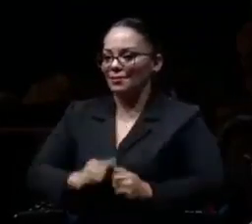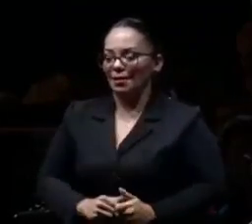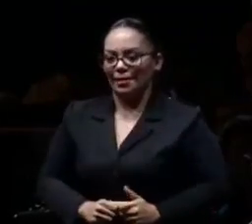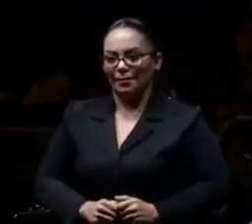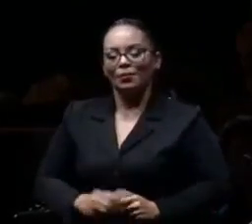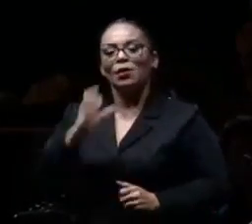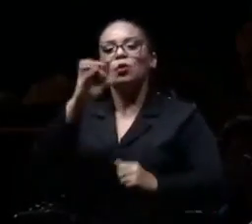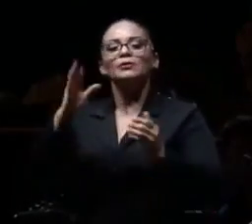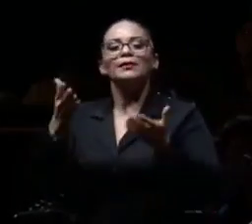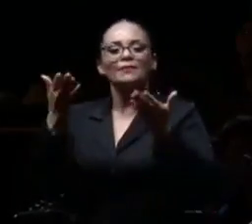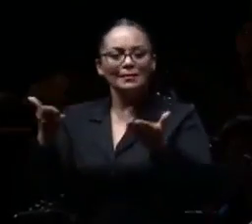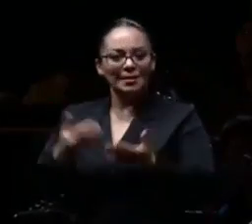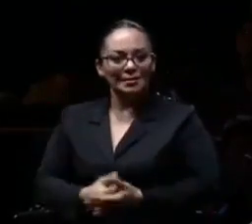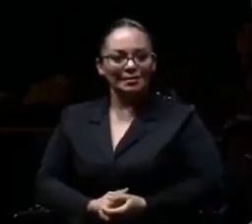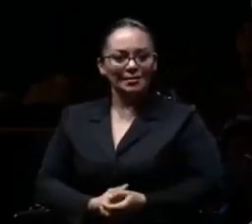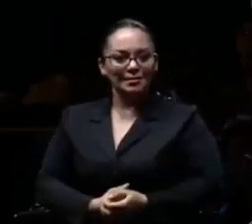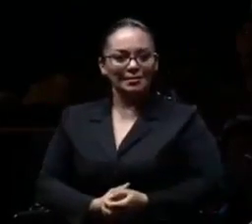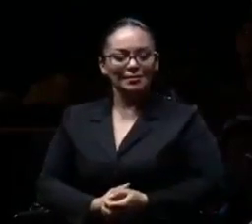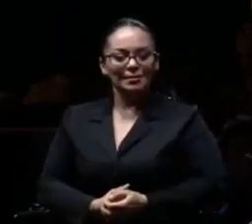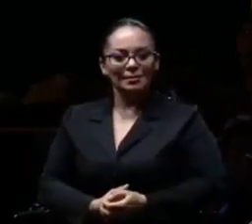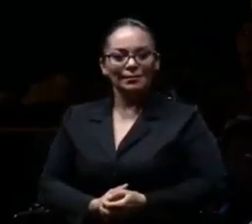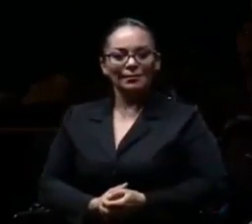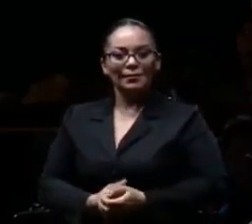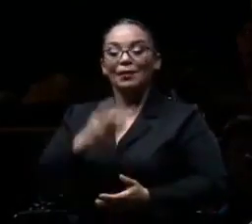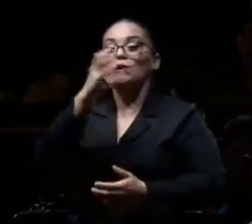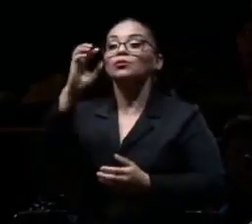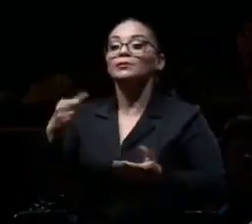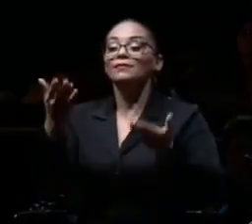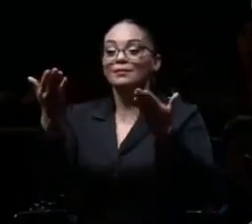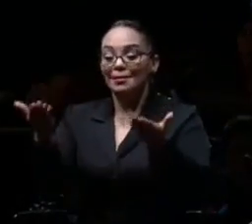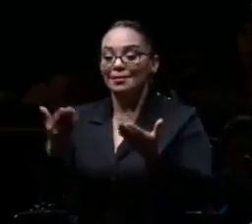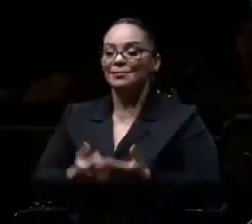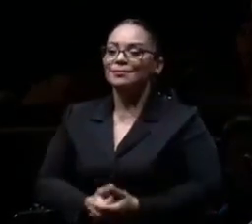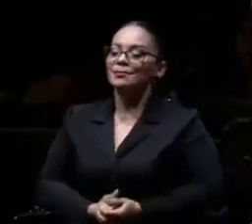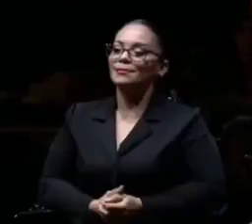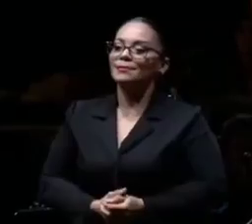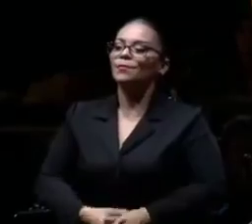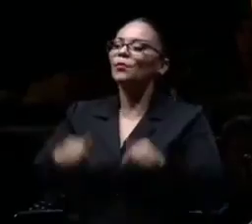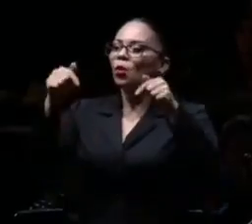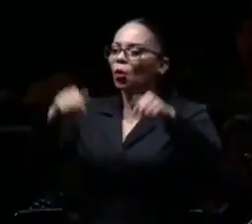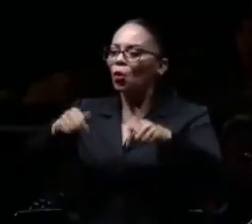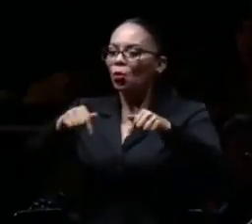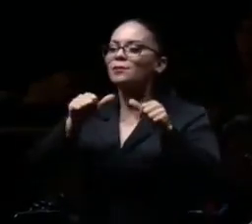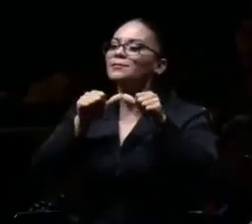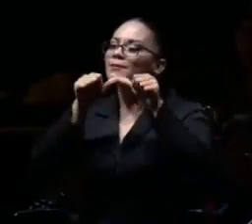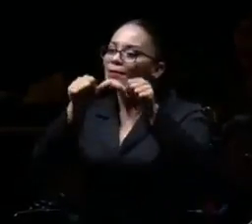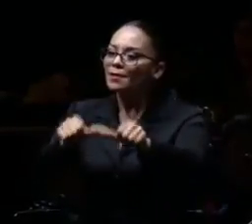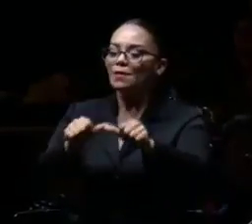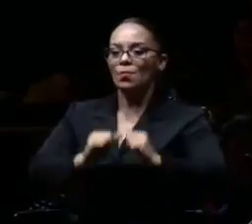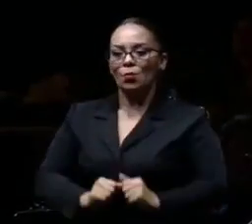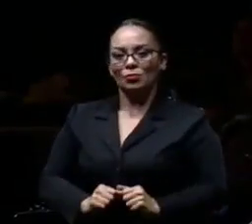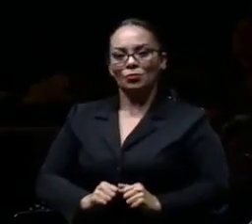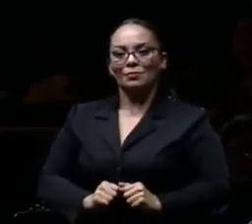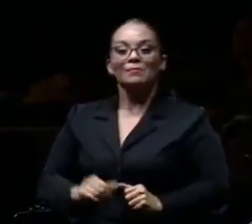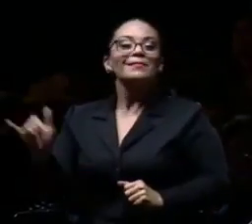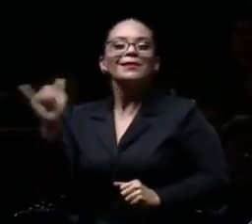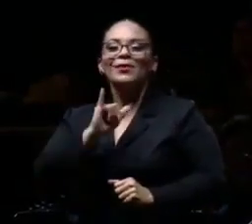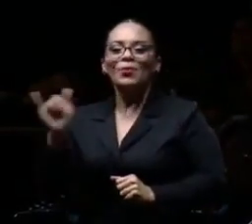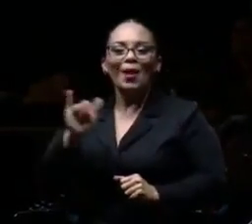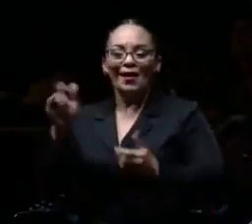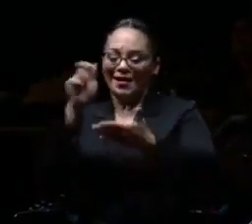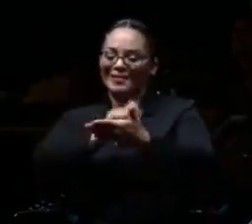Compatriotas, compatriotas, hoy seguimos componiendo esta música